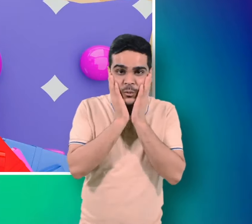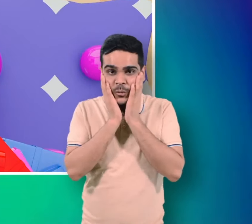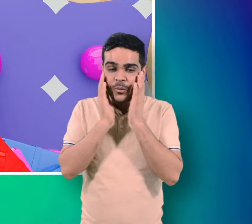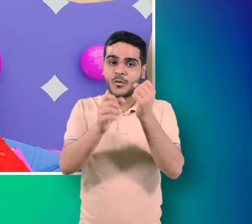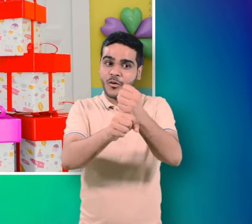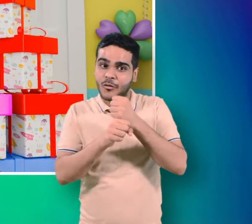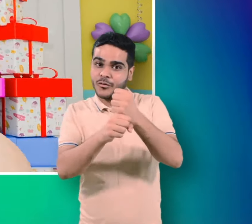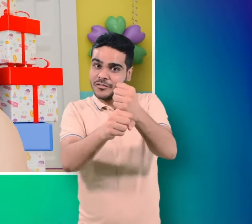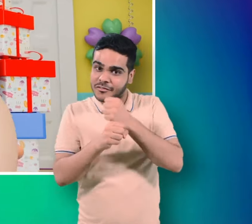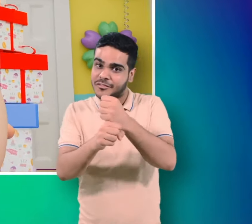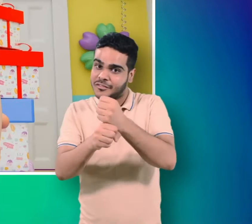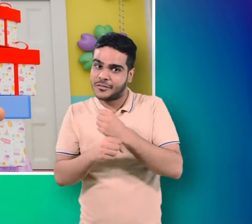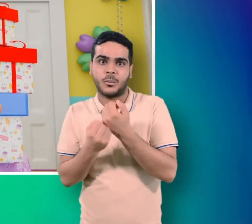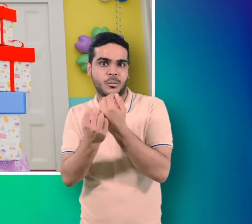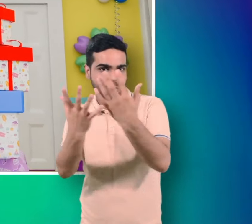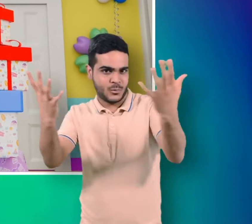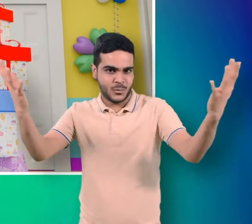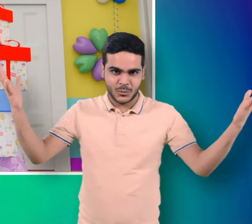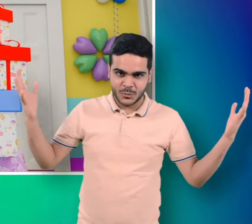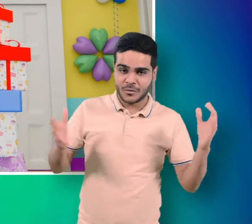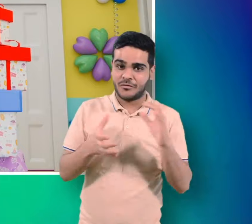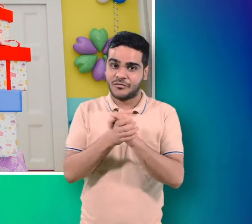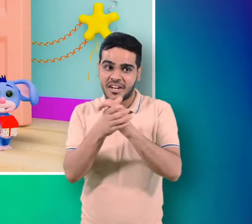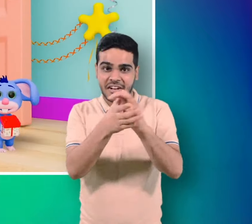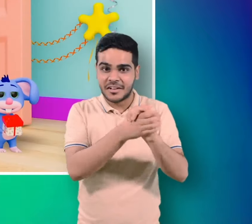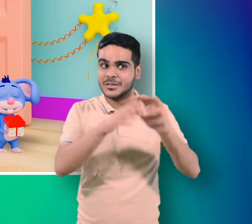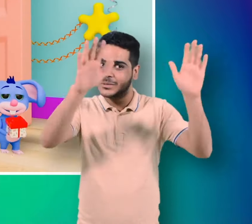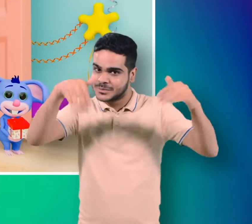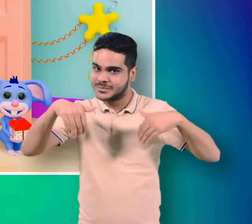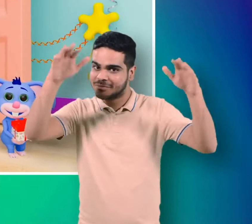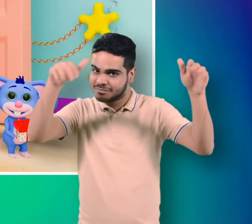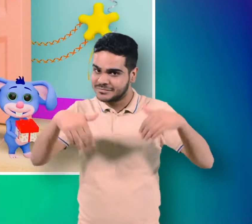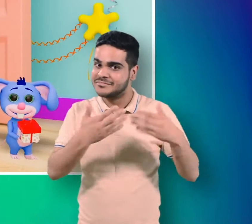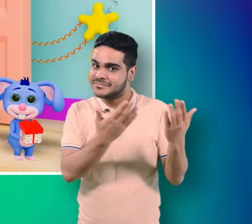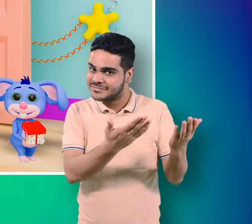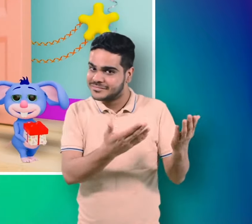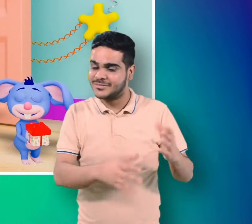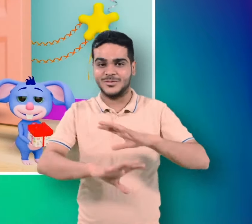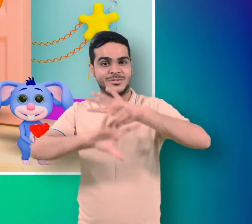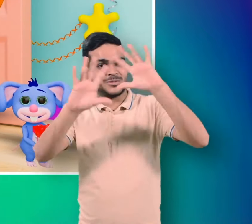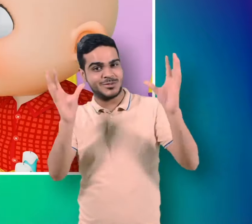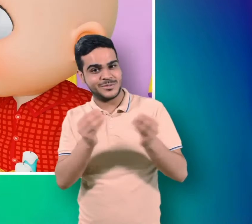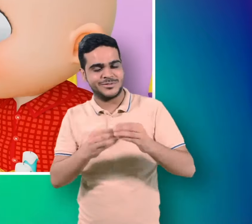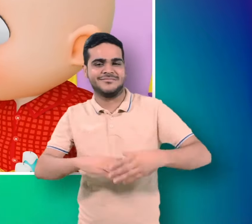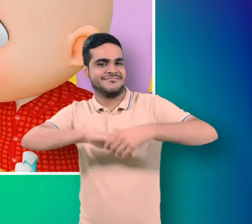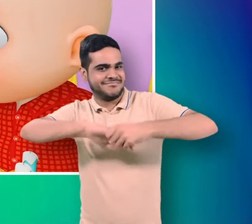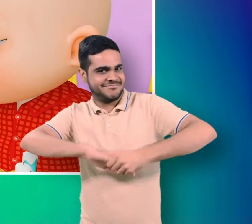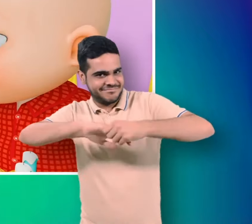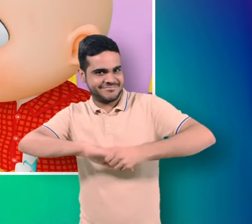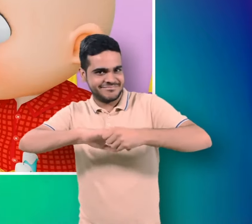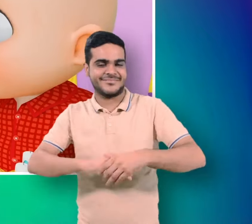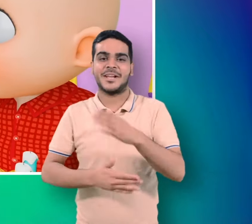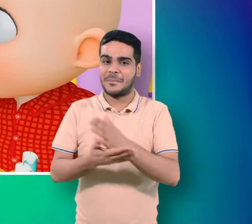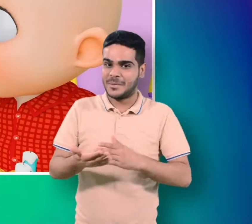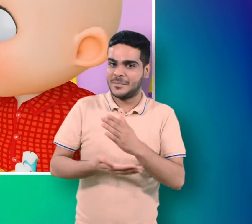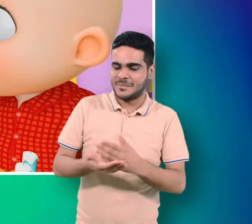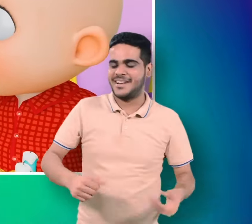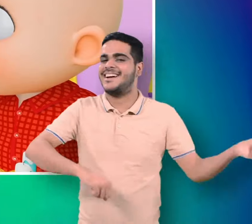गिफ्ट मिली है इतनी सारी दोस्त आये है घर पर सबने बोला है पी बड़े